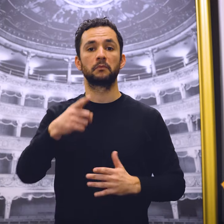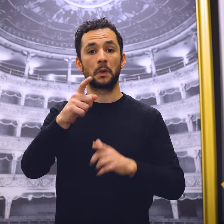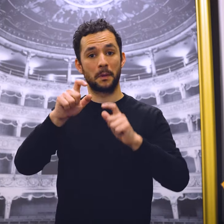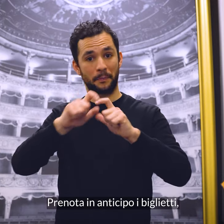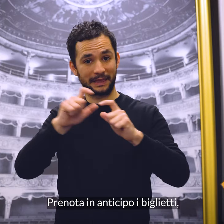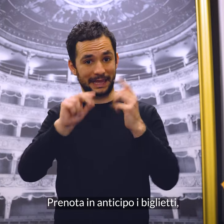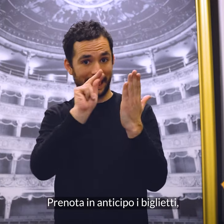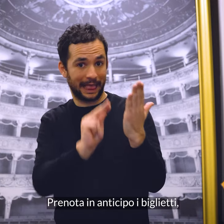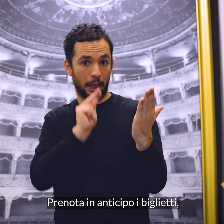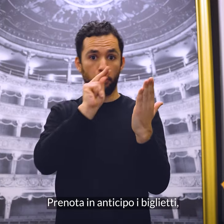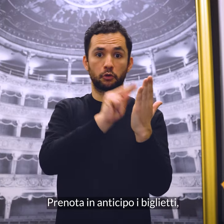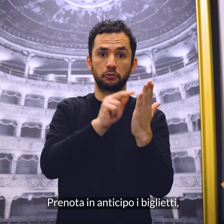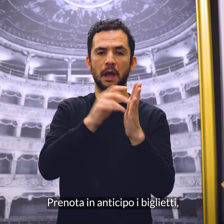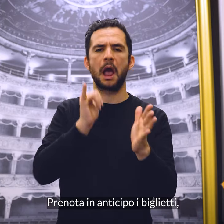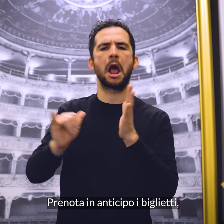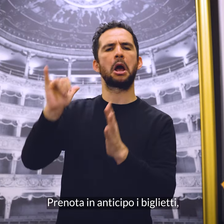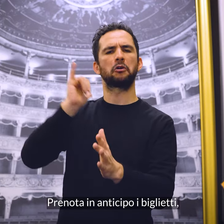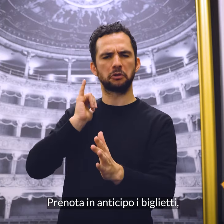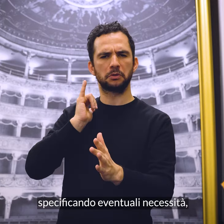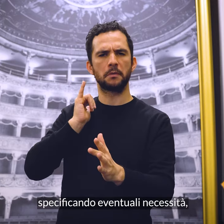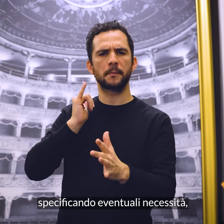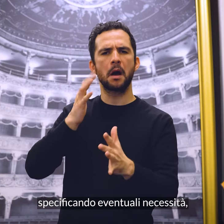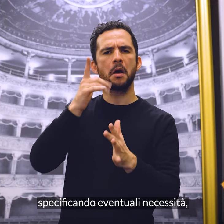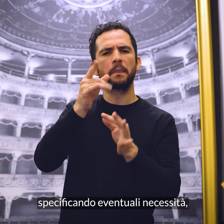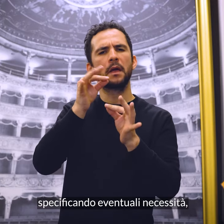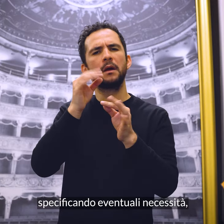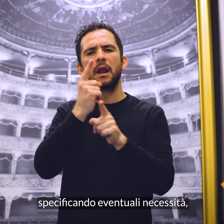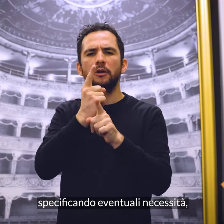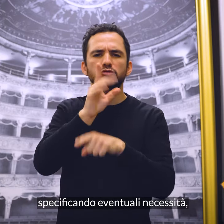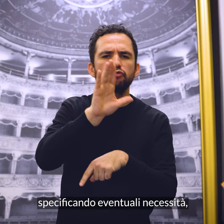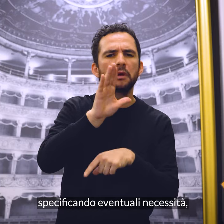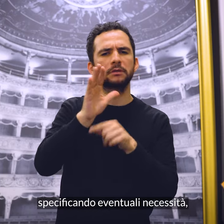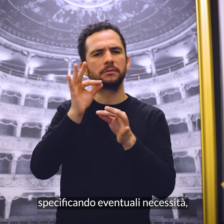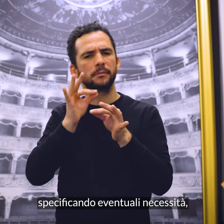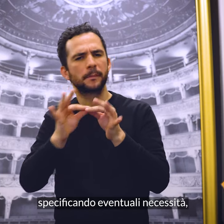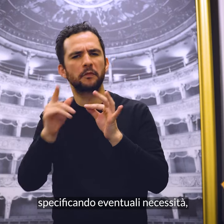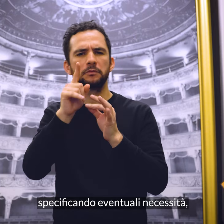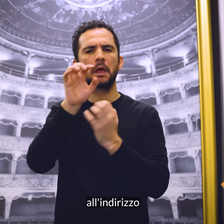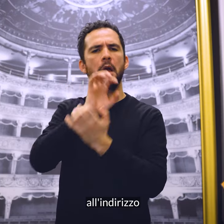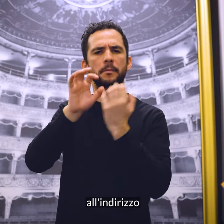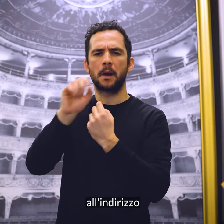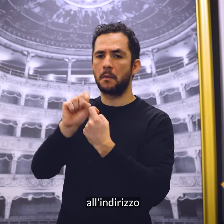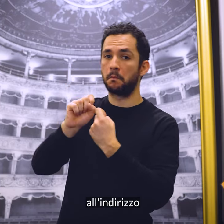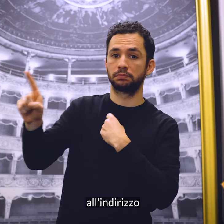Prenota in anticipo i biglietti, specificando eventuali necessità, all'indirizzo